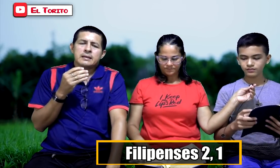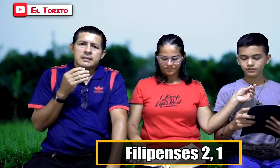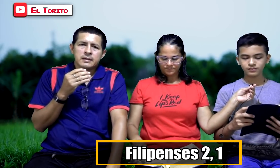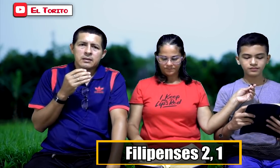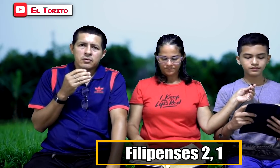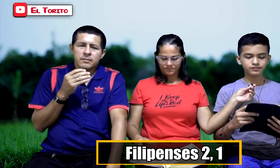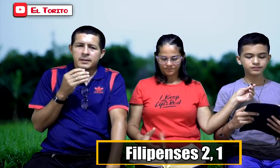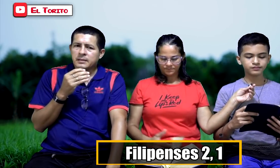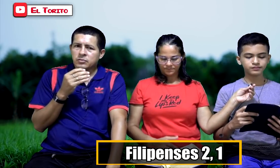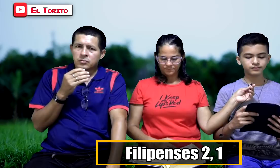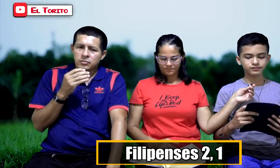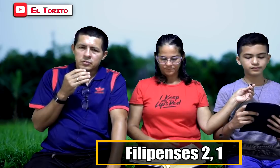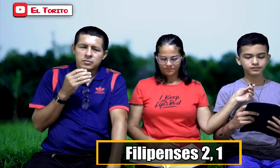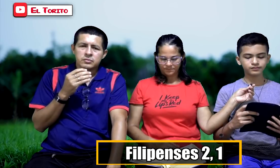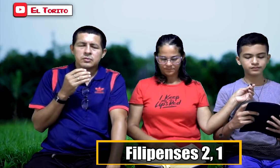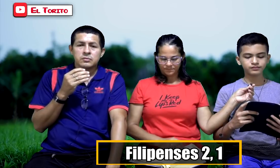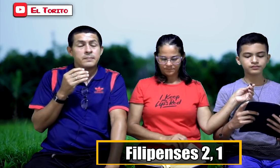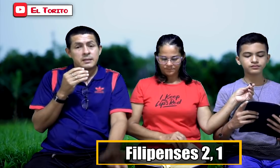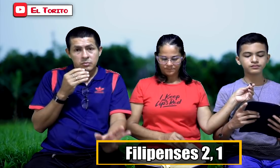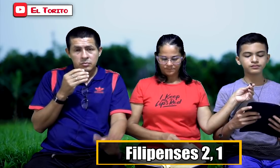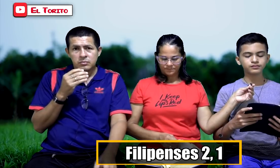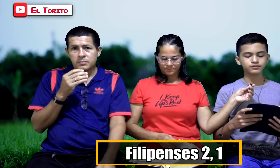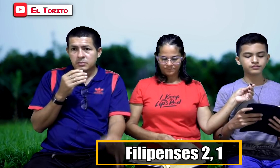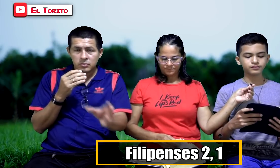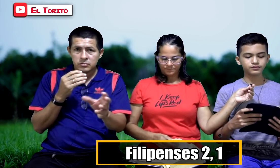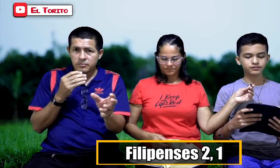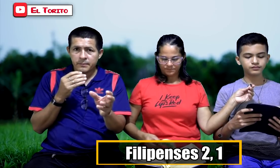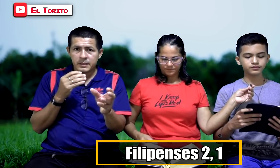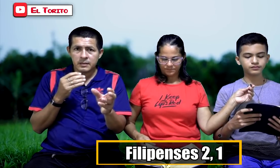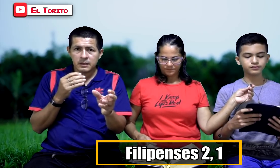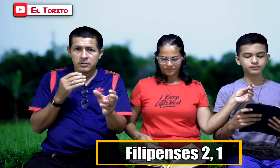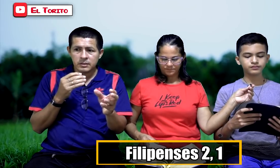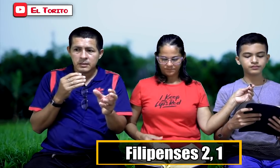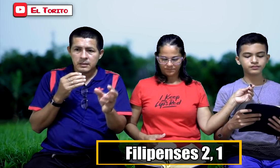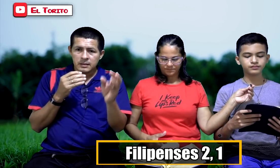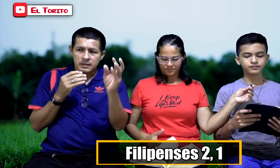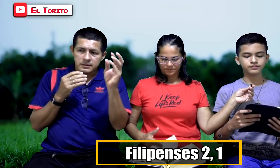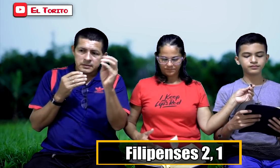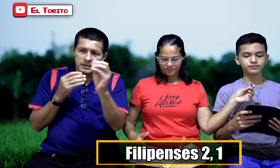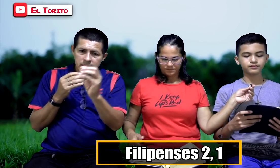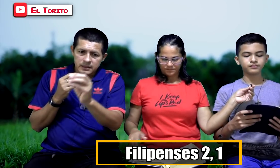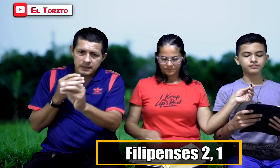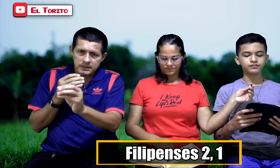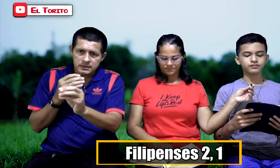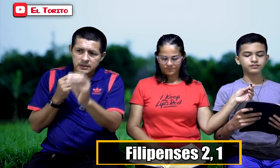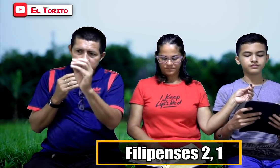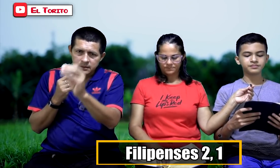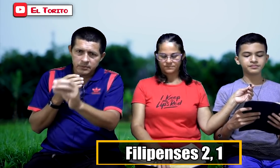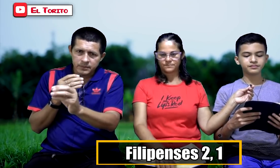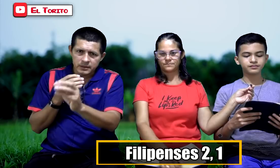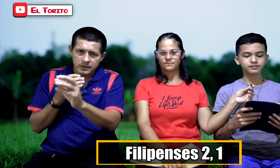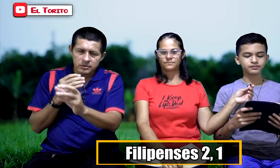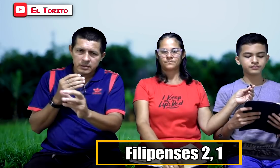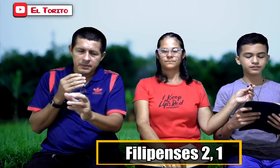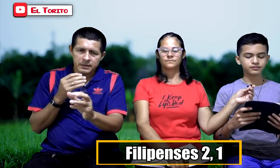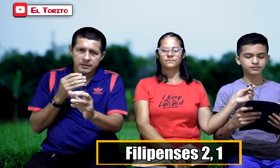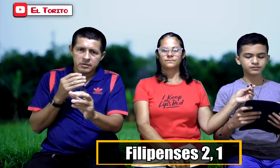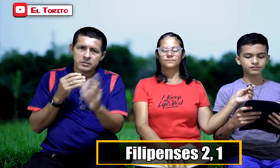en el día de hoy para todos nosotros, para todos? Porque todos somos predicadores. Así sea, en la casita estamos predicando la Palabra de Dios.